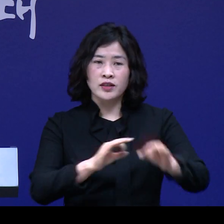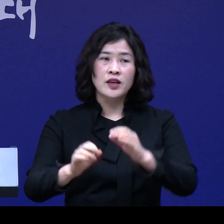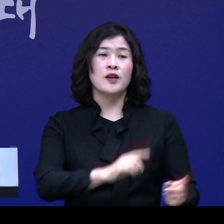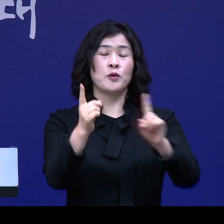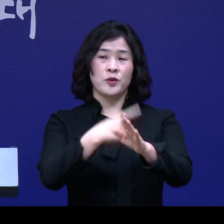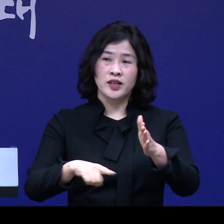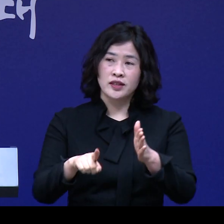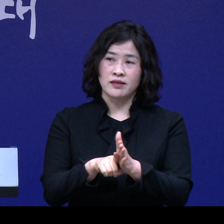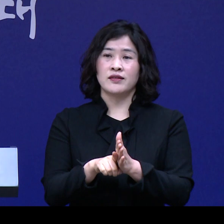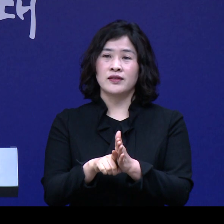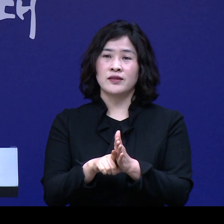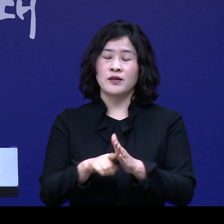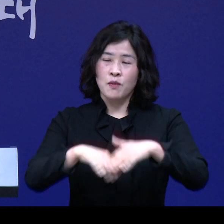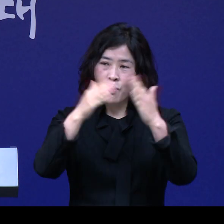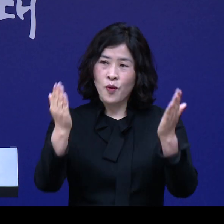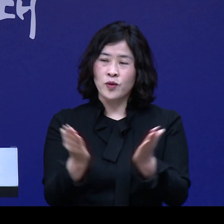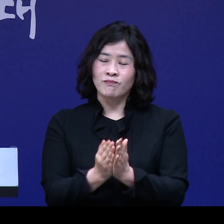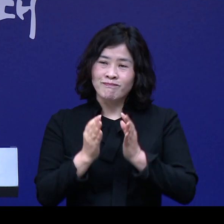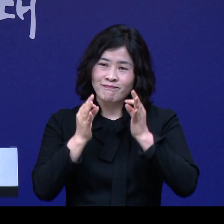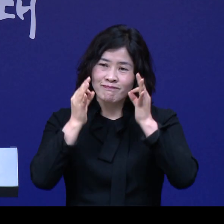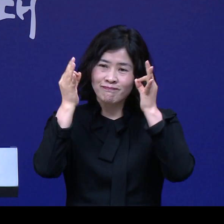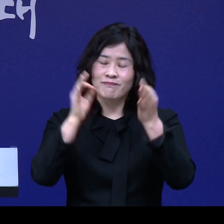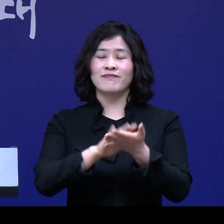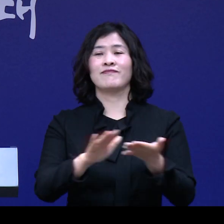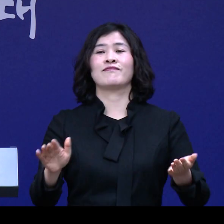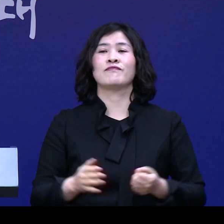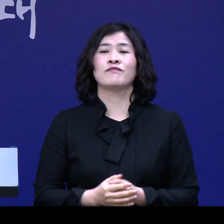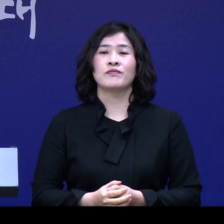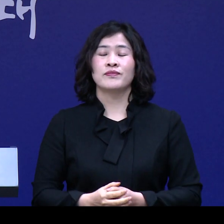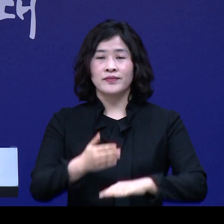회복을 위해서 모든 노력을 다하겠습니다. 감사합니다.